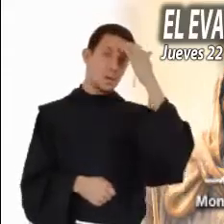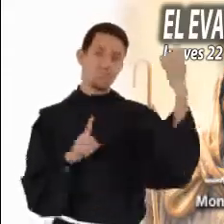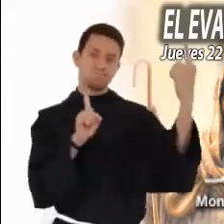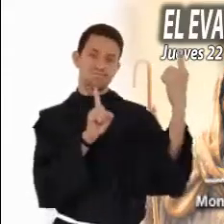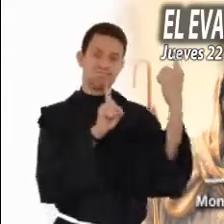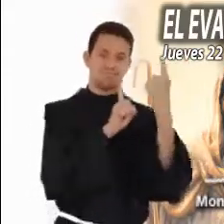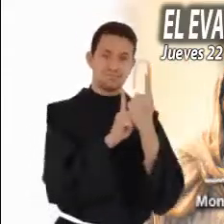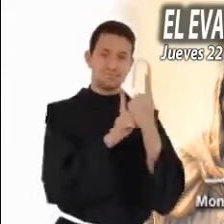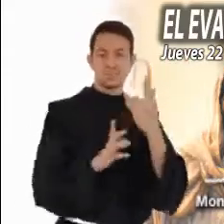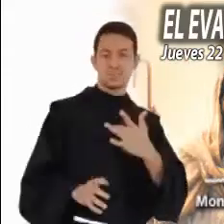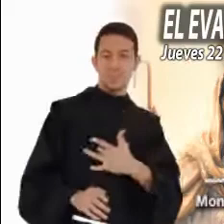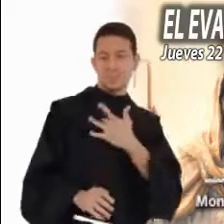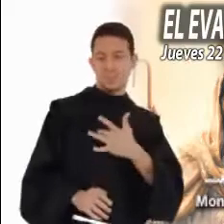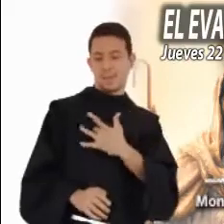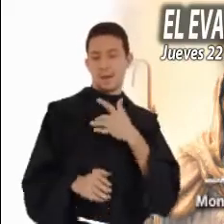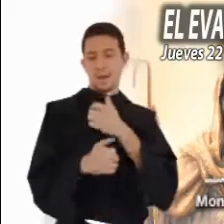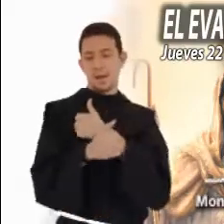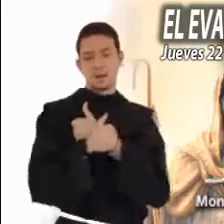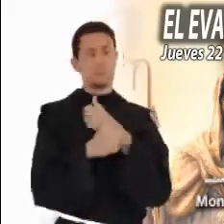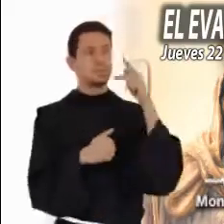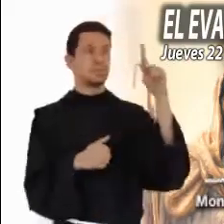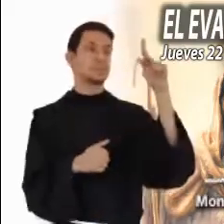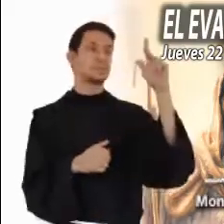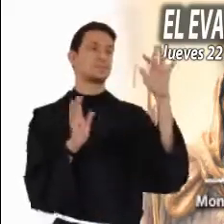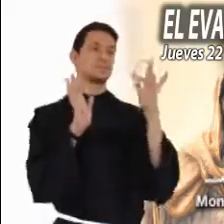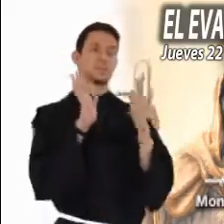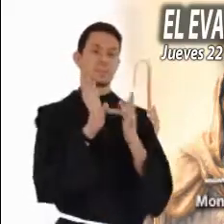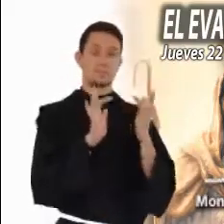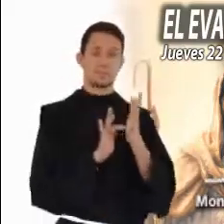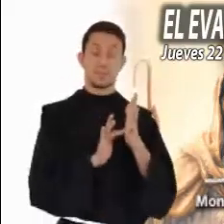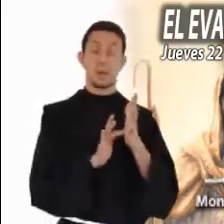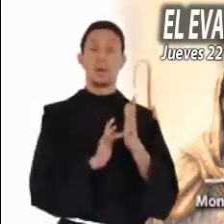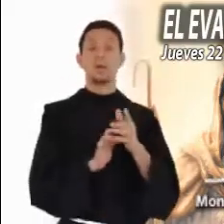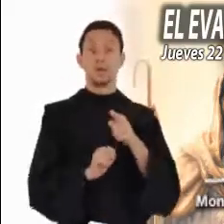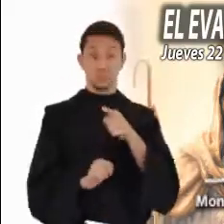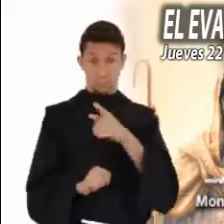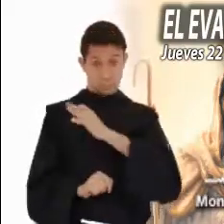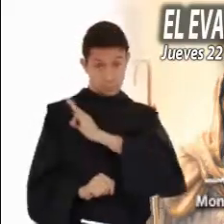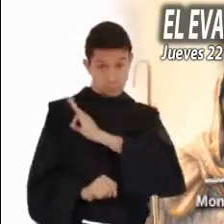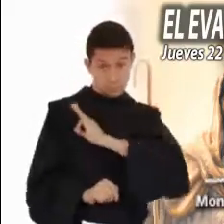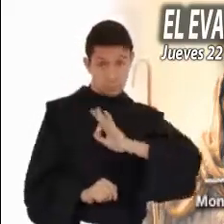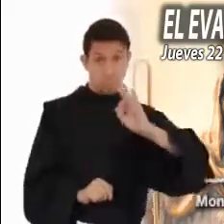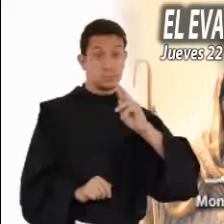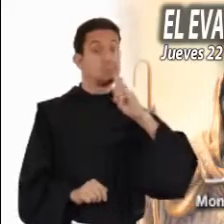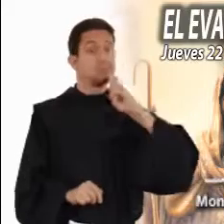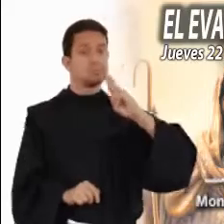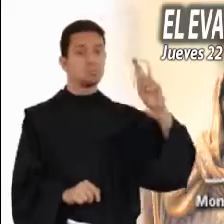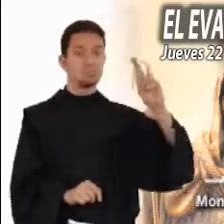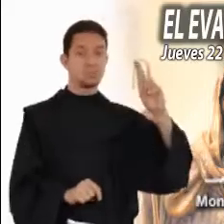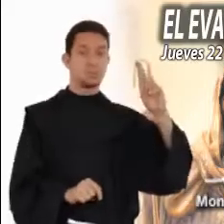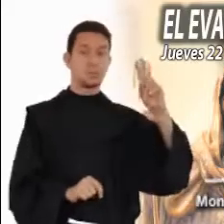conocer, de encontrarte, de sentir el amor de Jesús. Que puedas